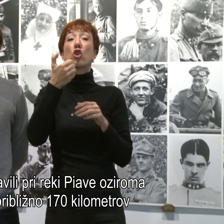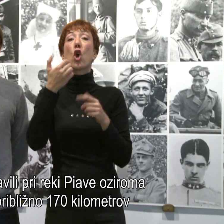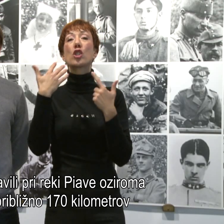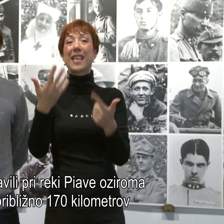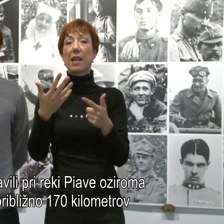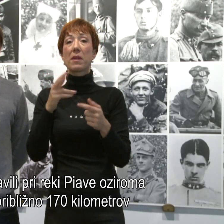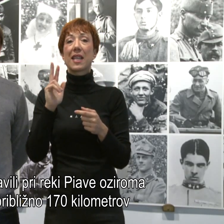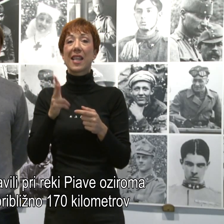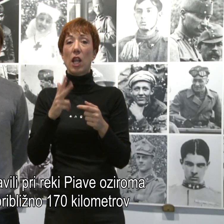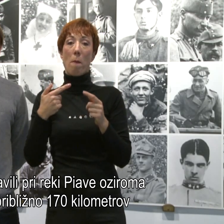notrnjosti Italije.